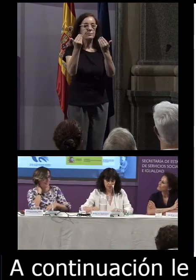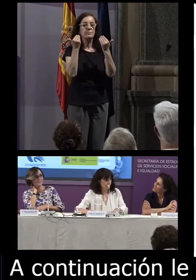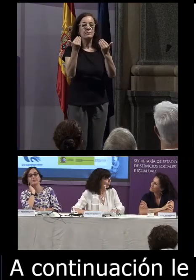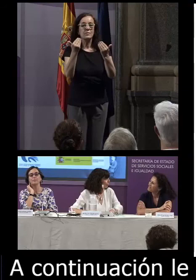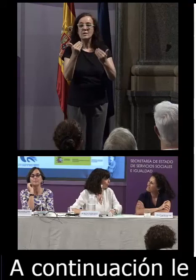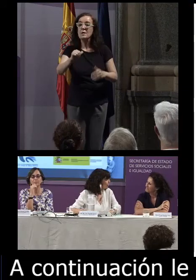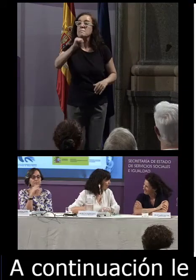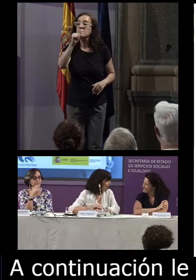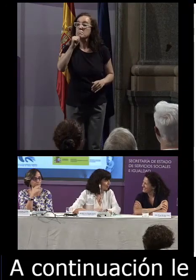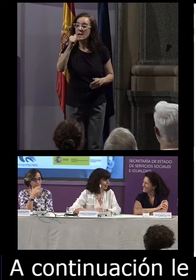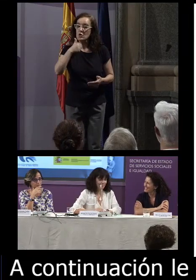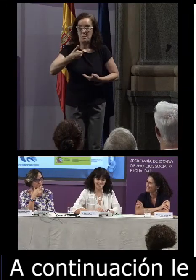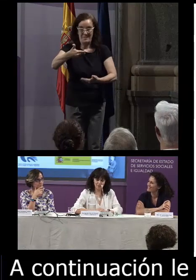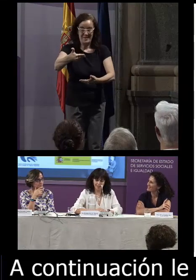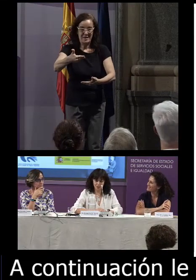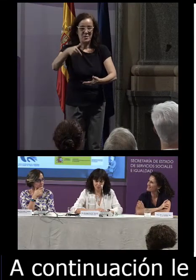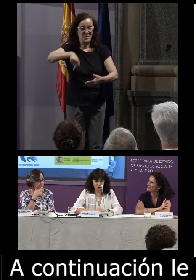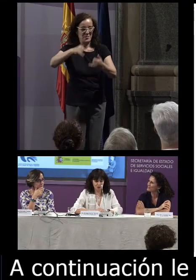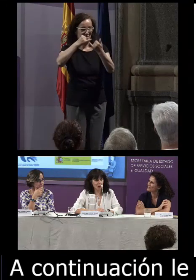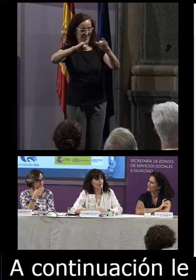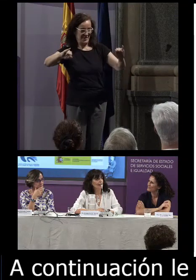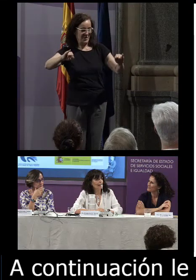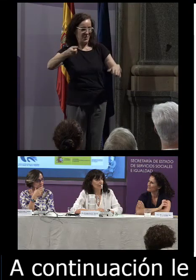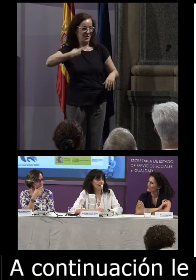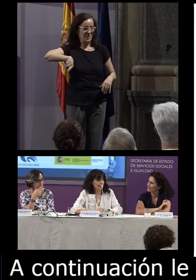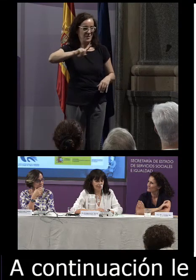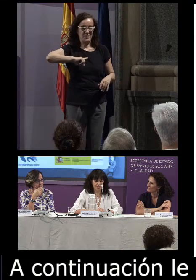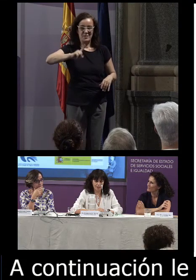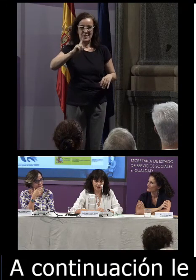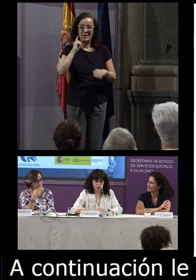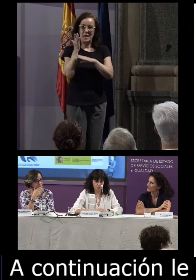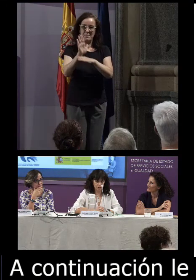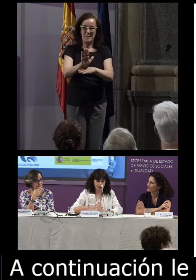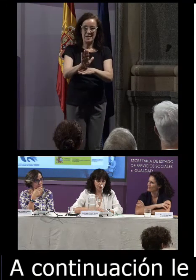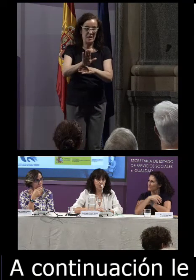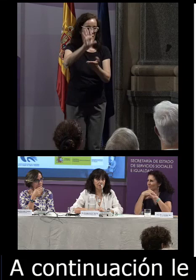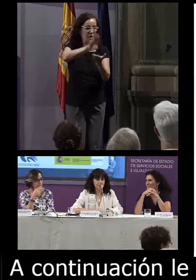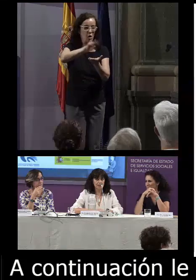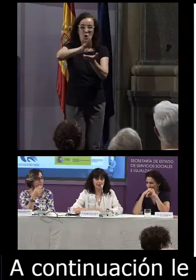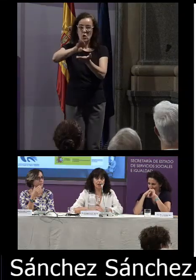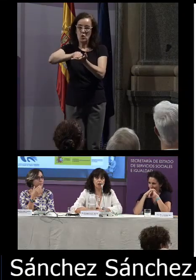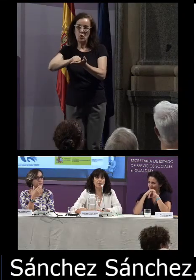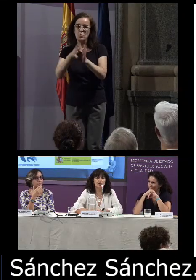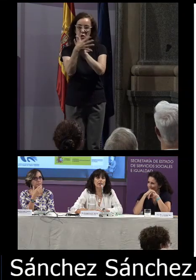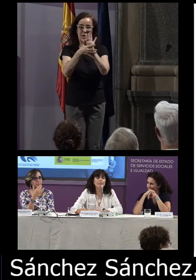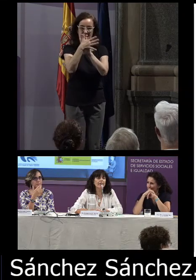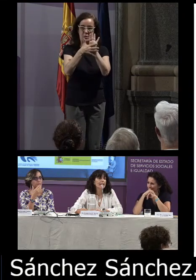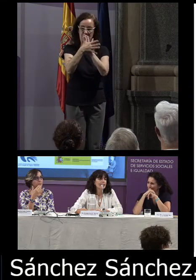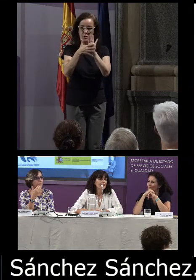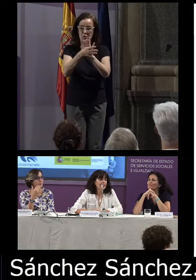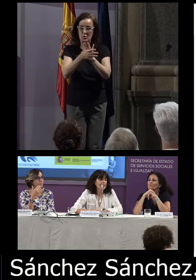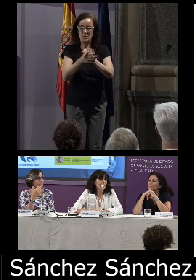Mariluz por invitarnos a celebrar con vosotros la presentación del corpus de la lengua de signos española